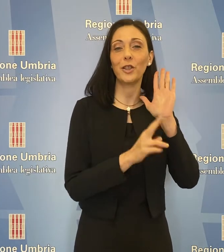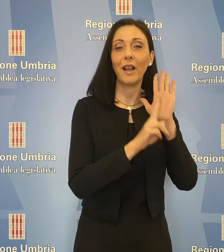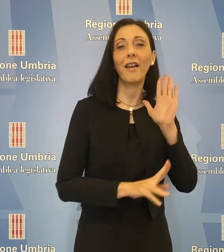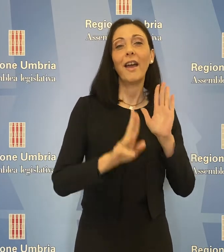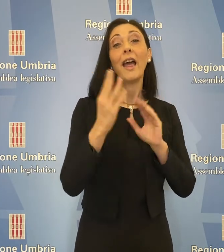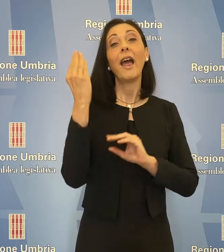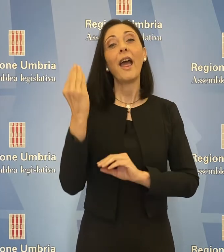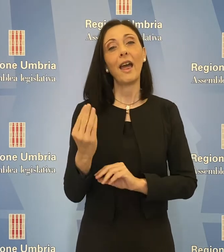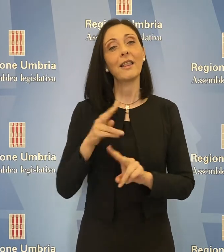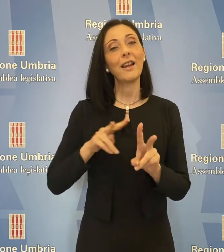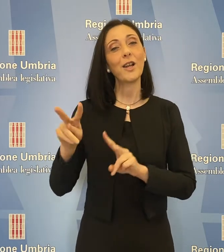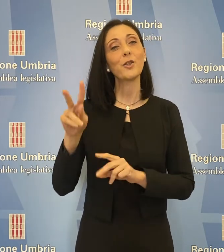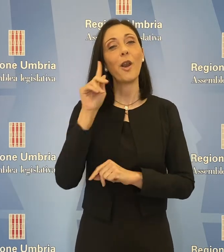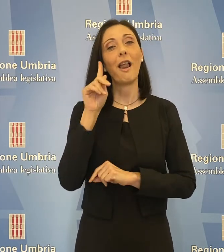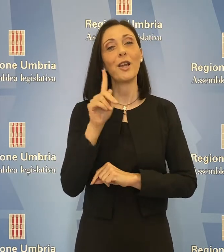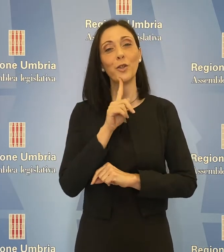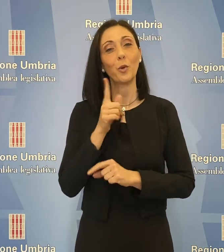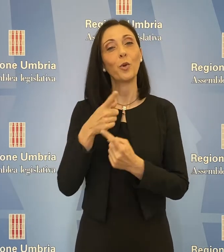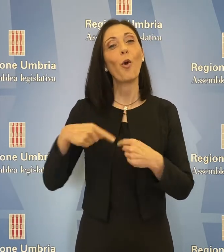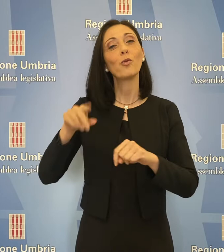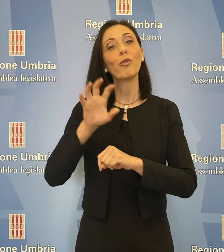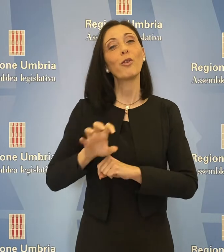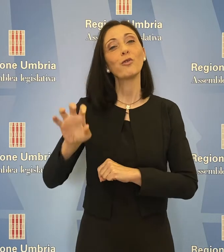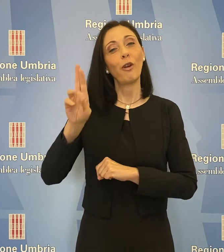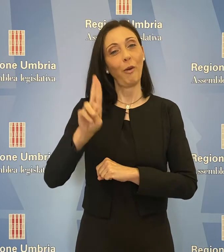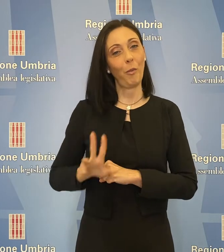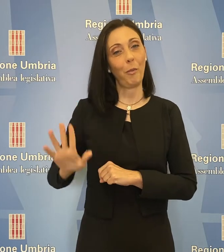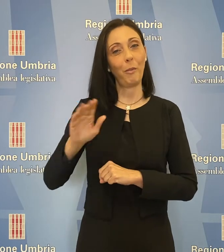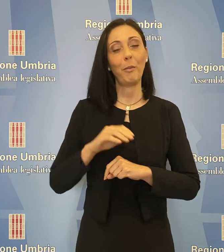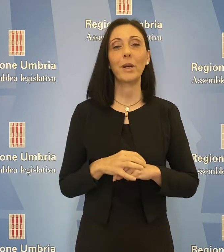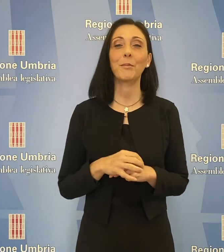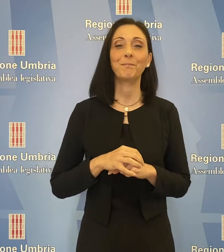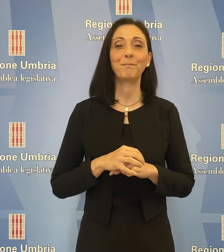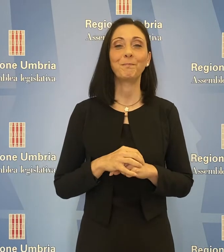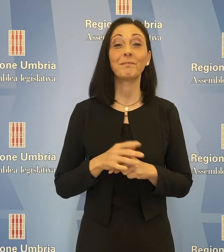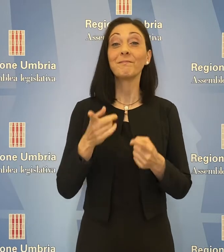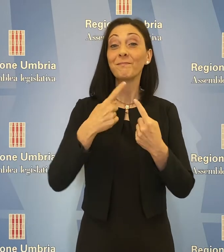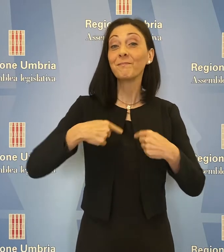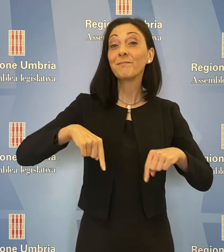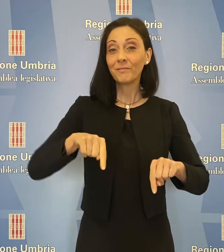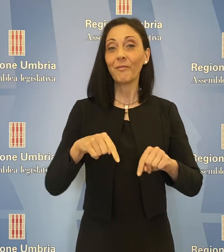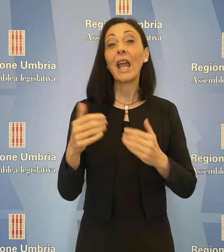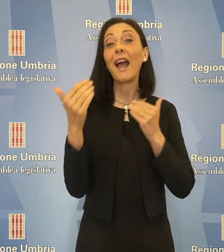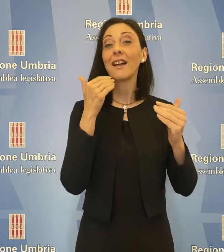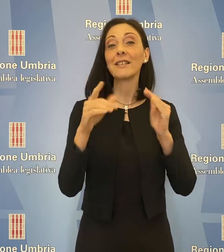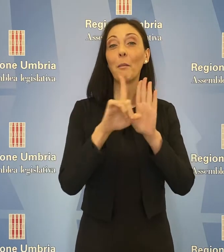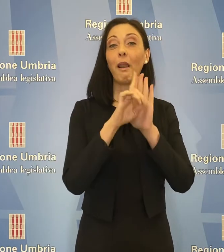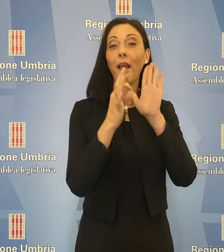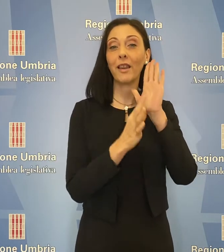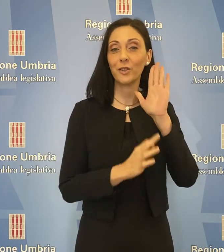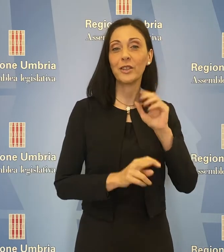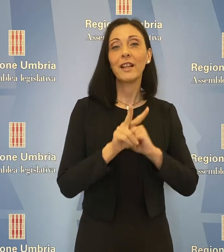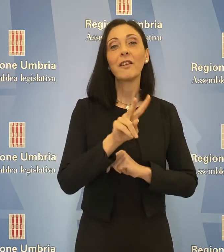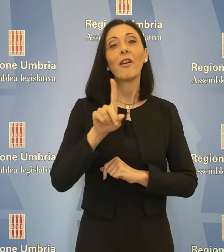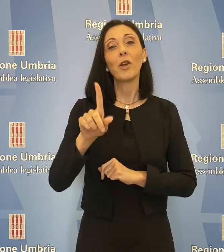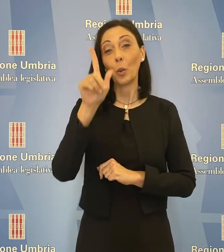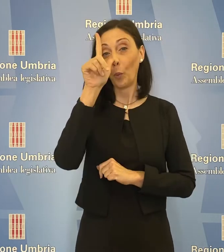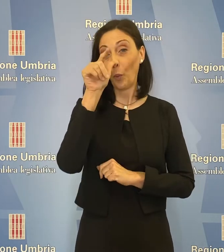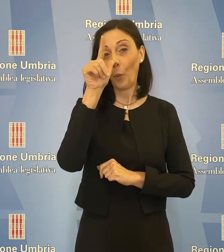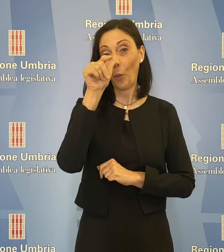ed Ente Nazionale Sordi, Consiglio regionale dell'Umbria. Nella seduta dell'Assemblea Legislativa del 21 luglio sono